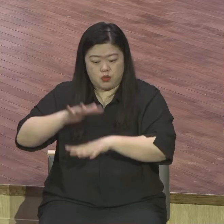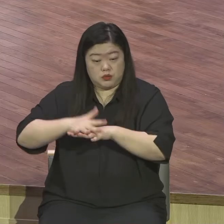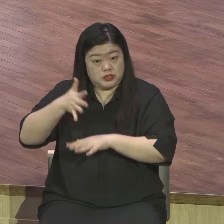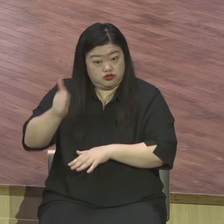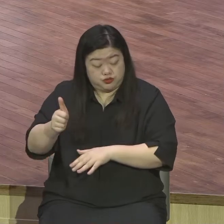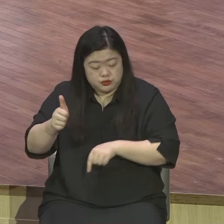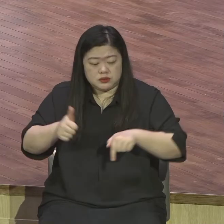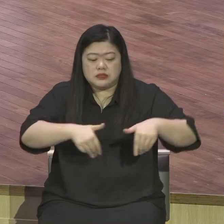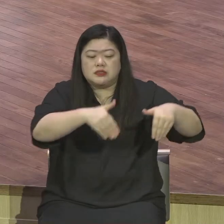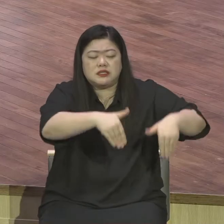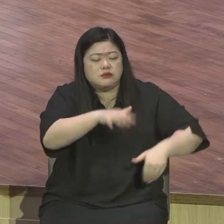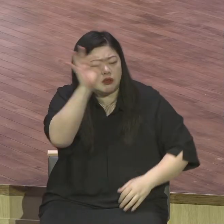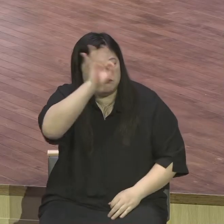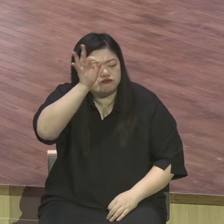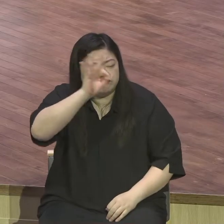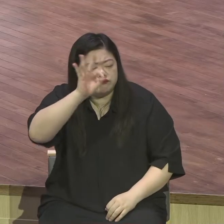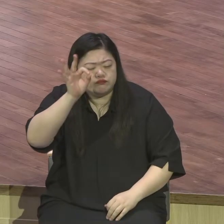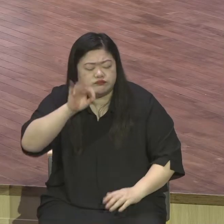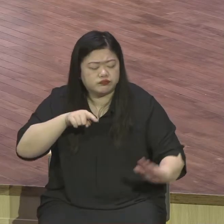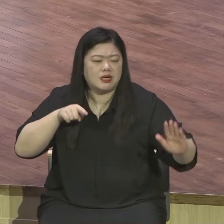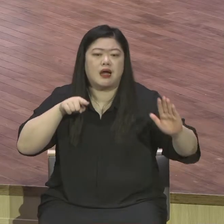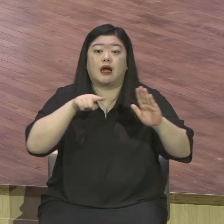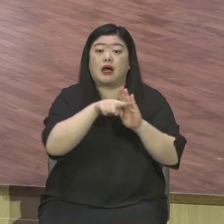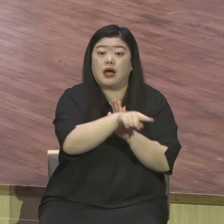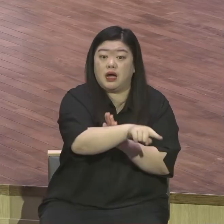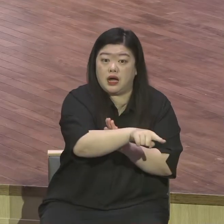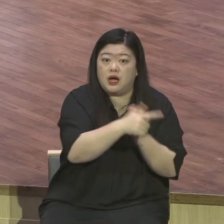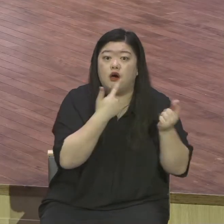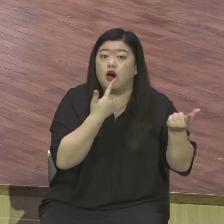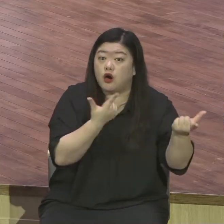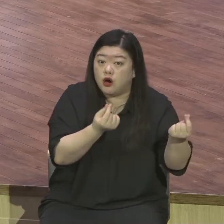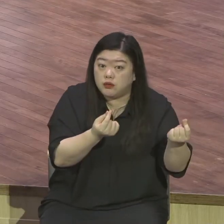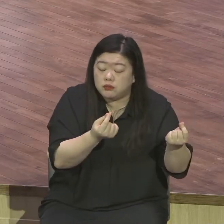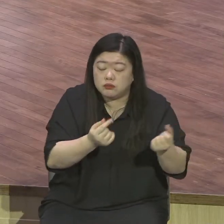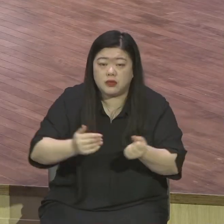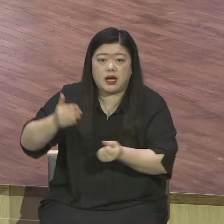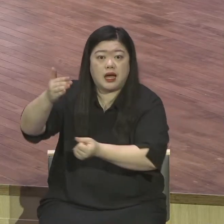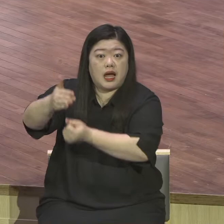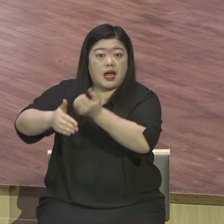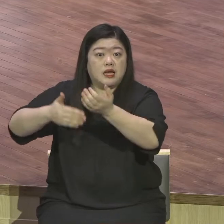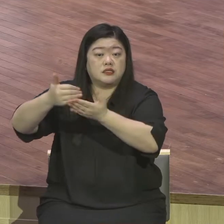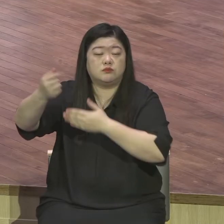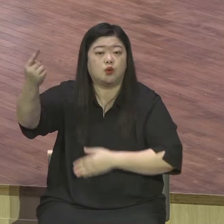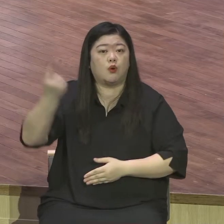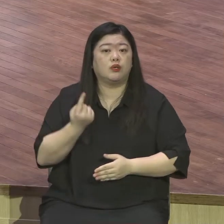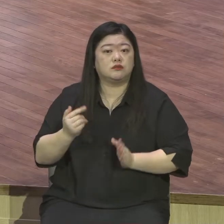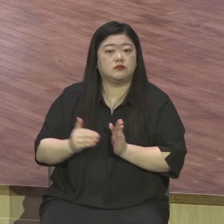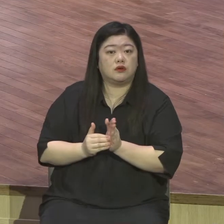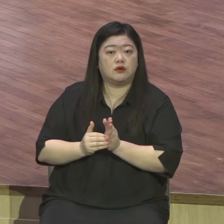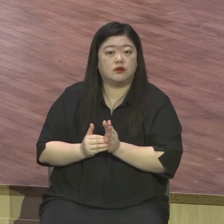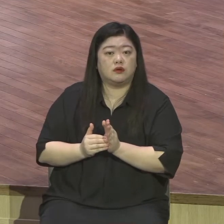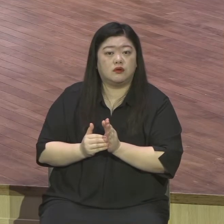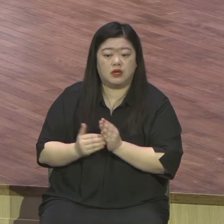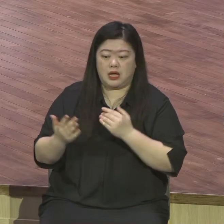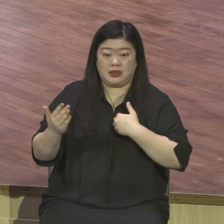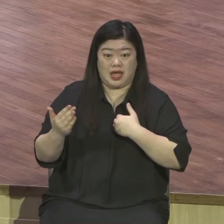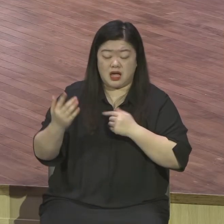하나님이 전적으로 인간을 찾아오신 거예요 찾아오신 거라고 찾아가는 게 아니라니까요